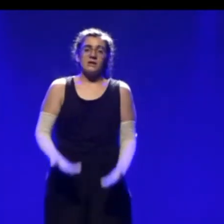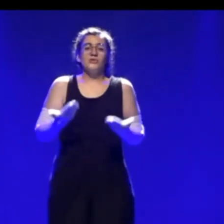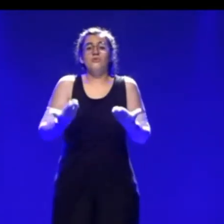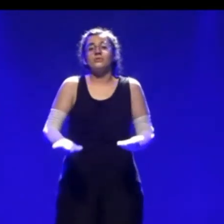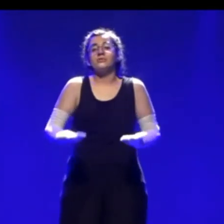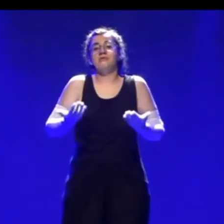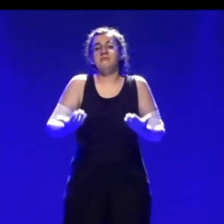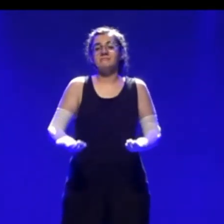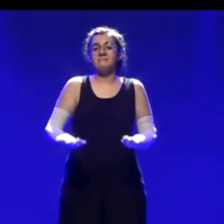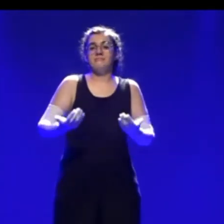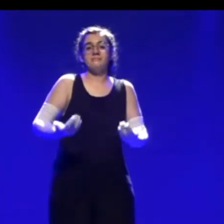car ma vie,